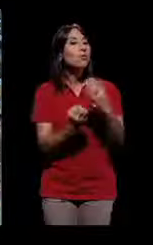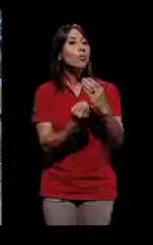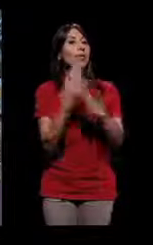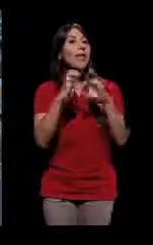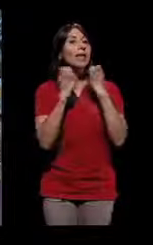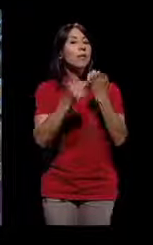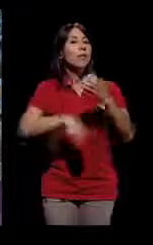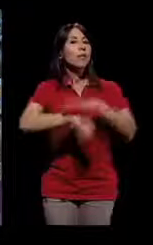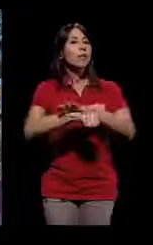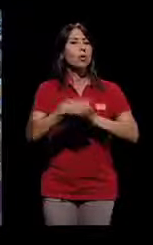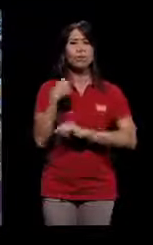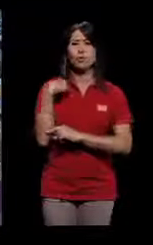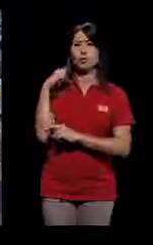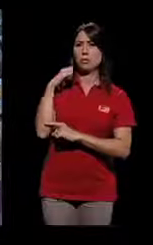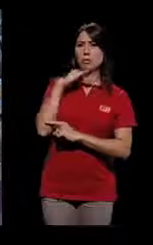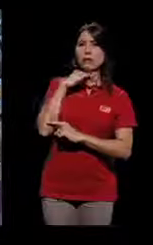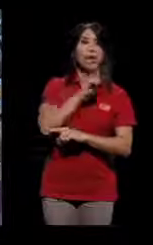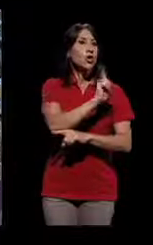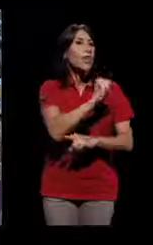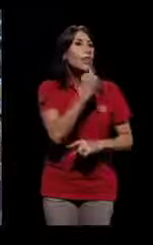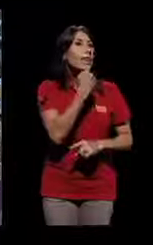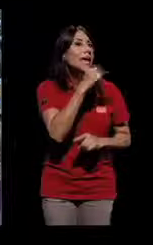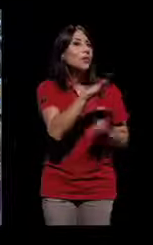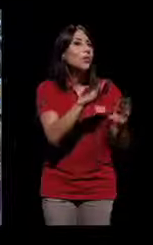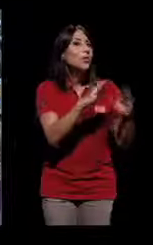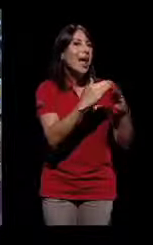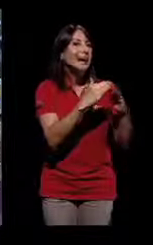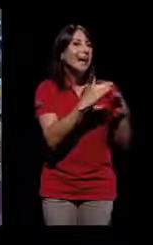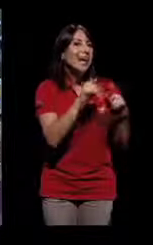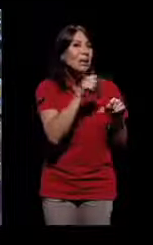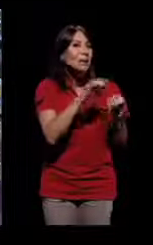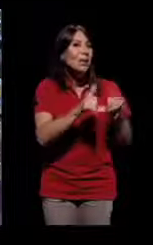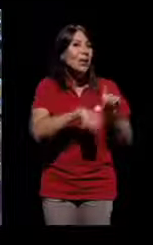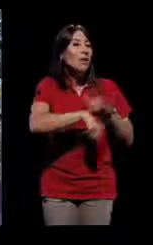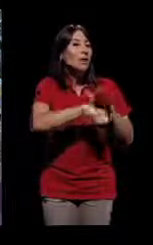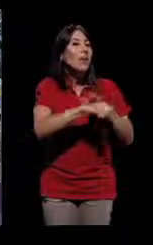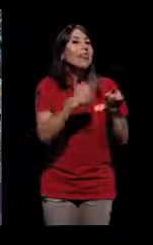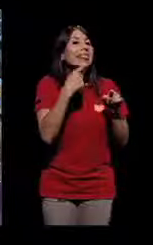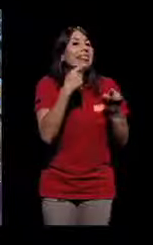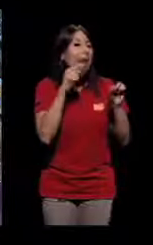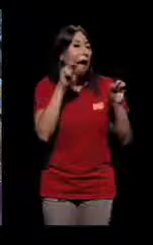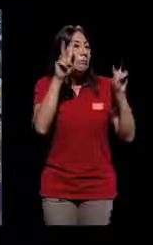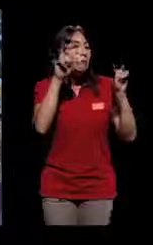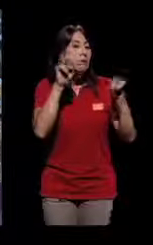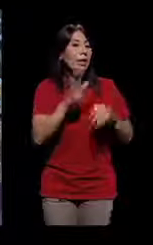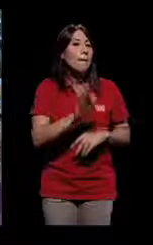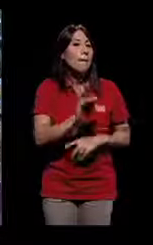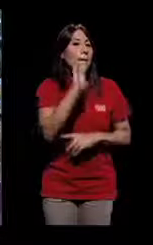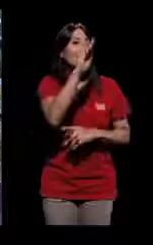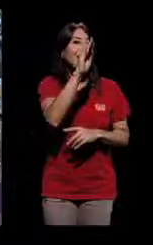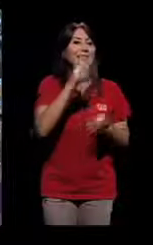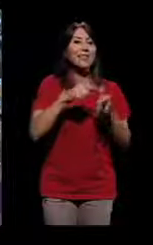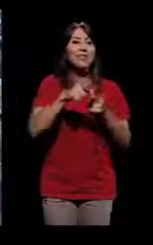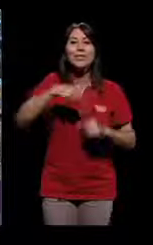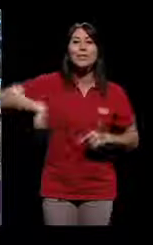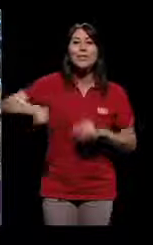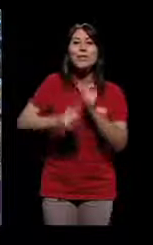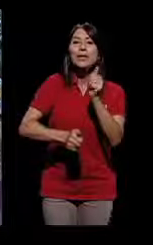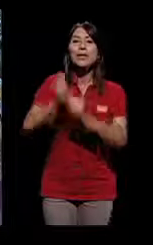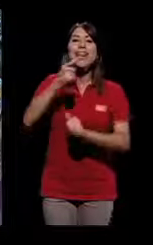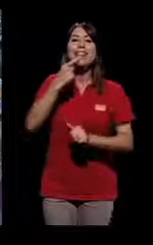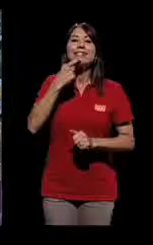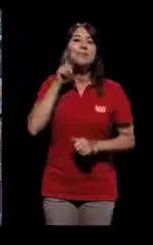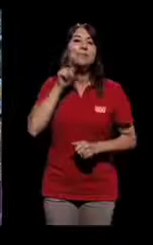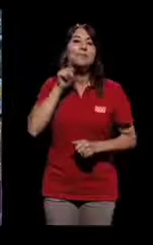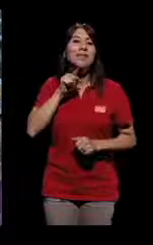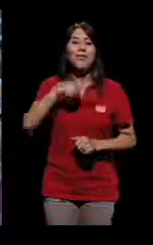y ella me dijo, este, mira, estamos formando un equipo de fútbol. Y yo me extrañé mucho y entonces me dice, pero no digas en tu casa que